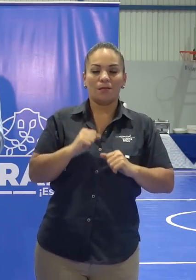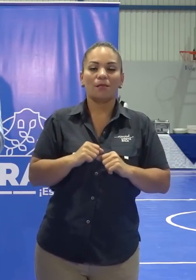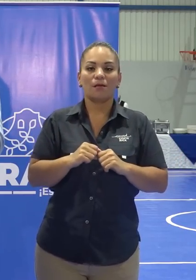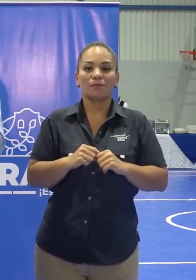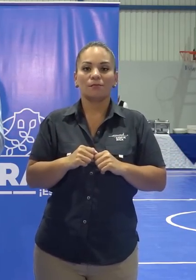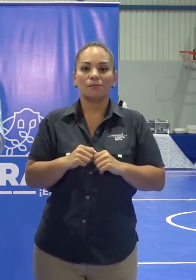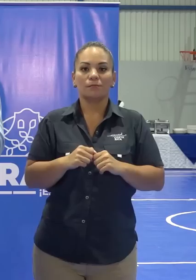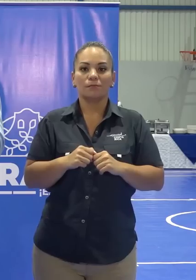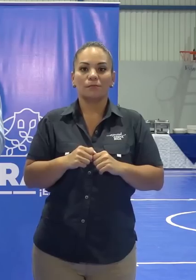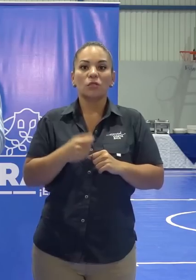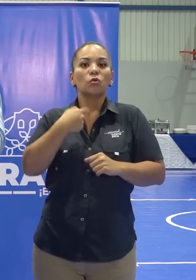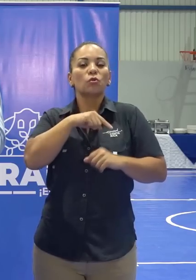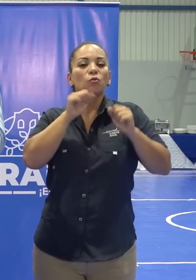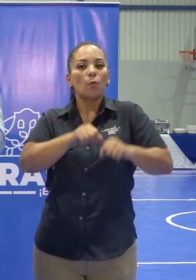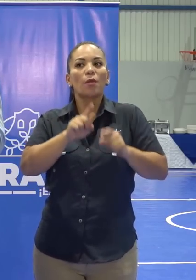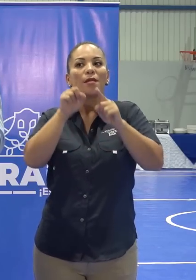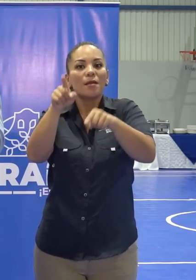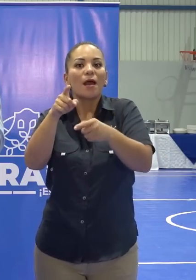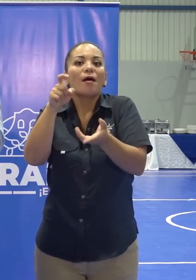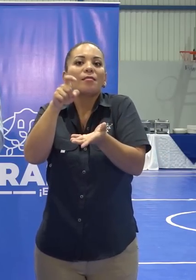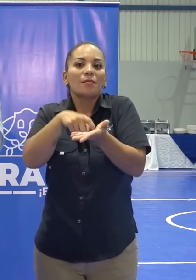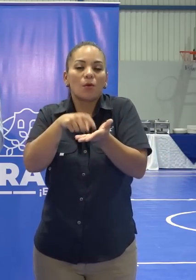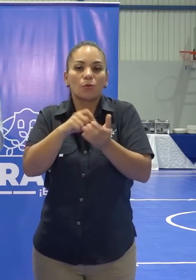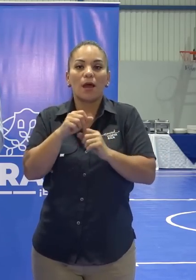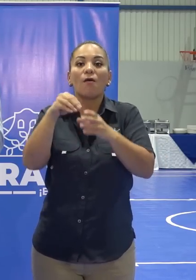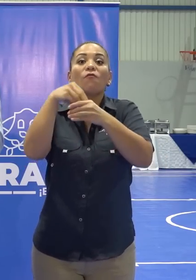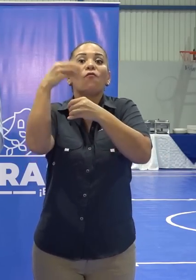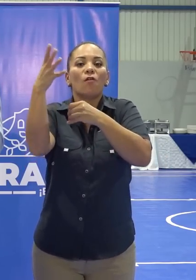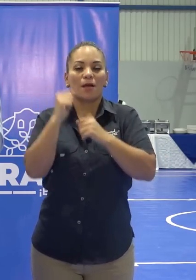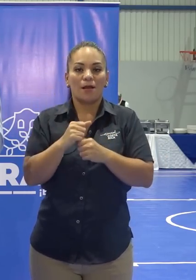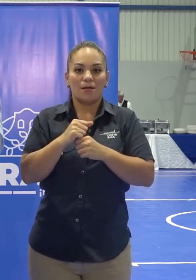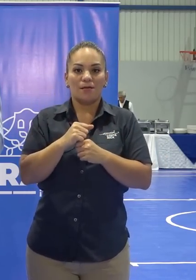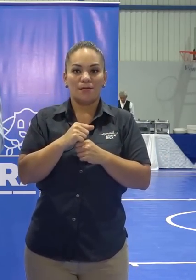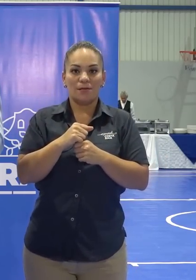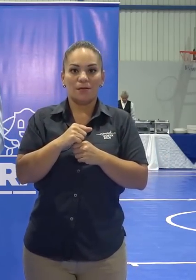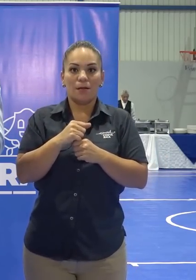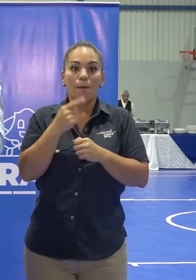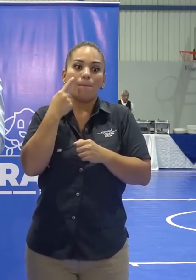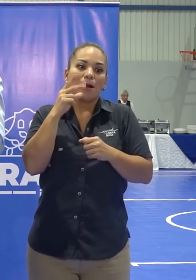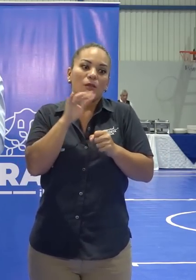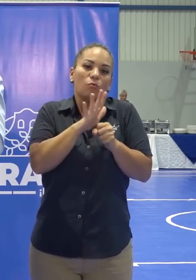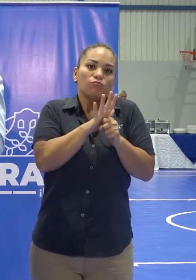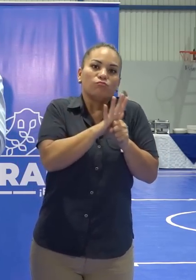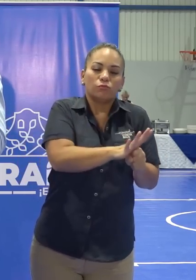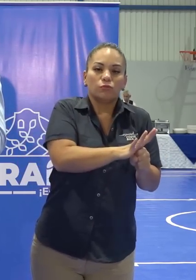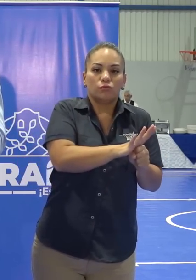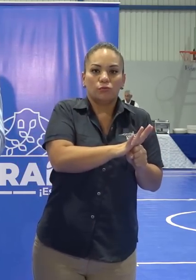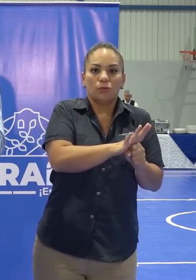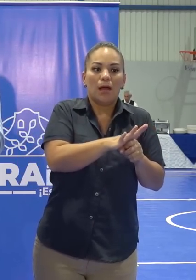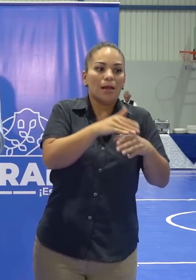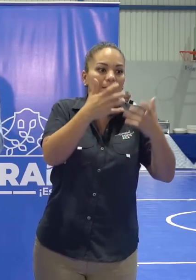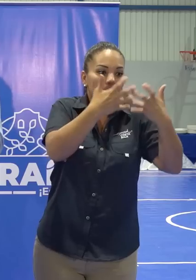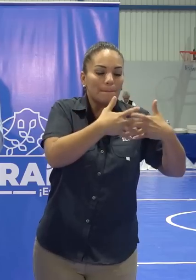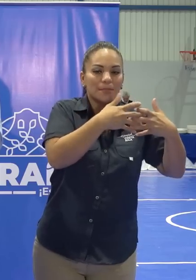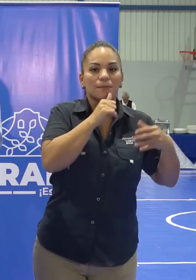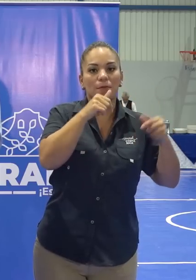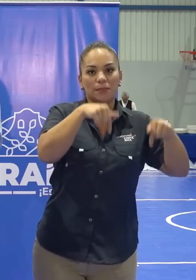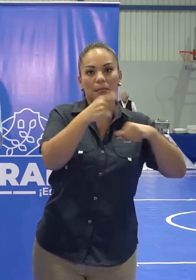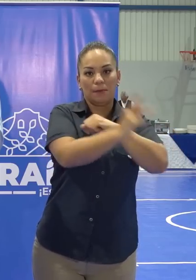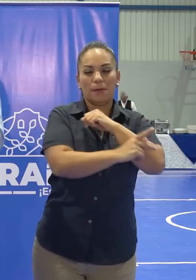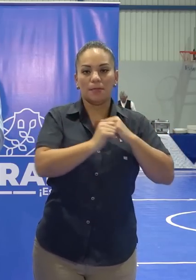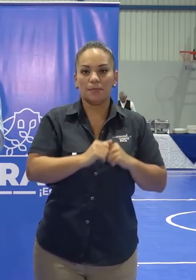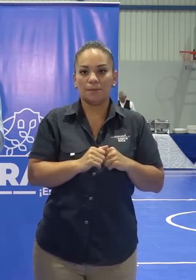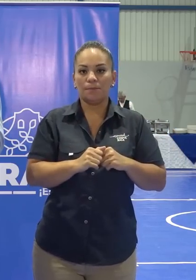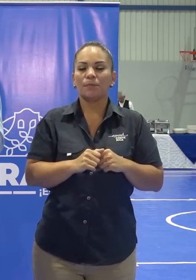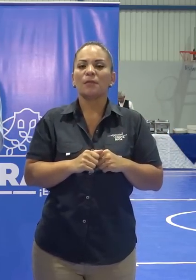endeudarnos afuera para no estrujar al sector privado. Luego, ¿qué más tenemos que